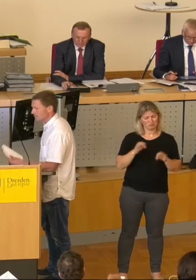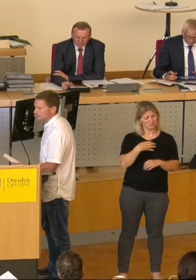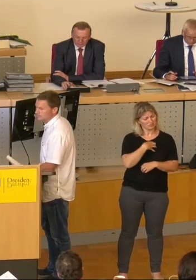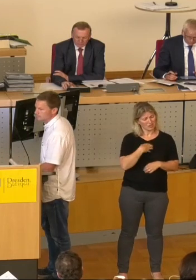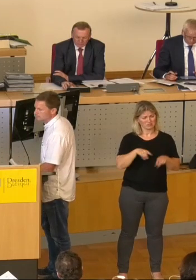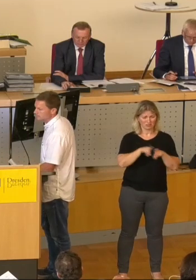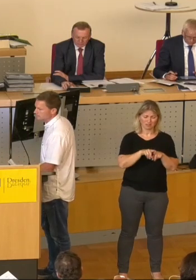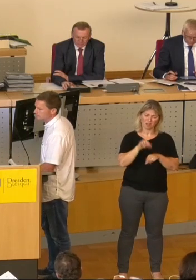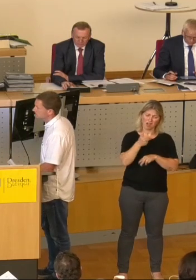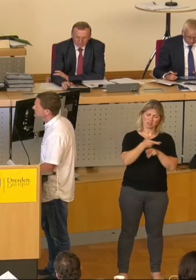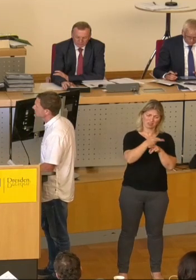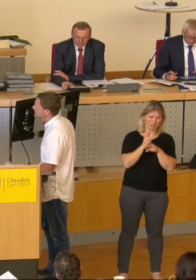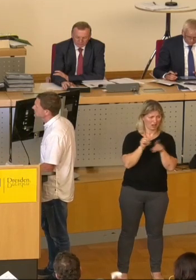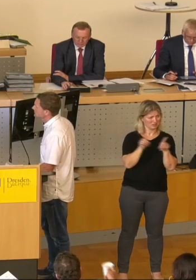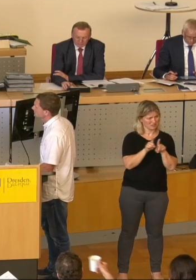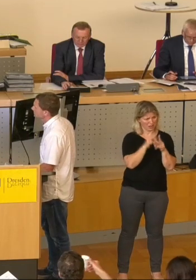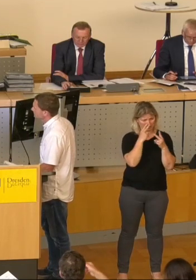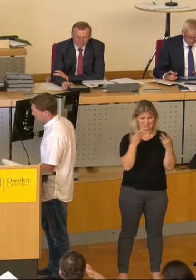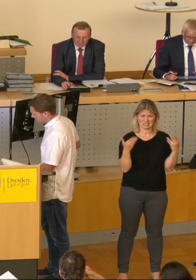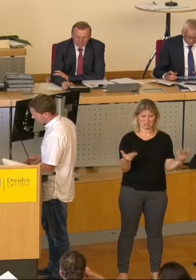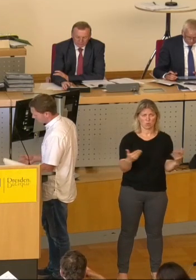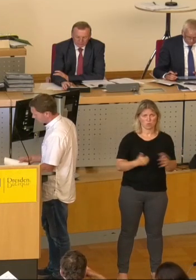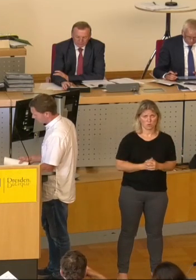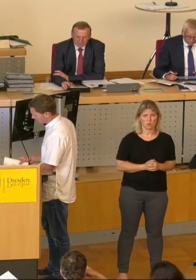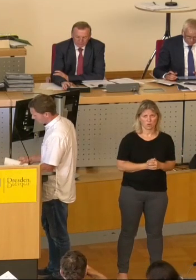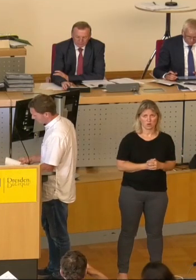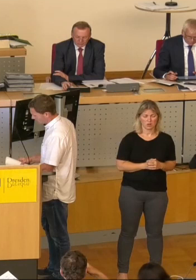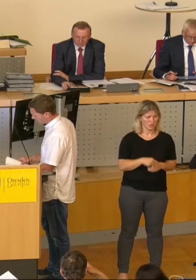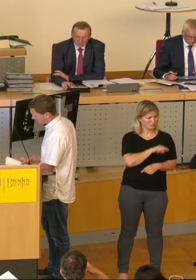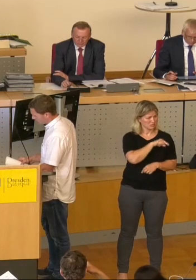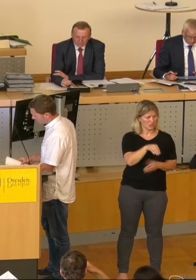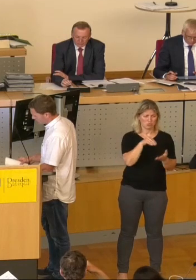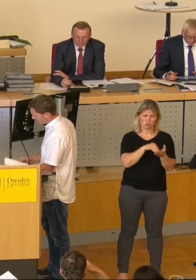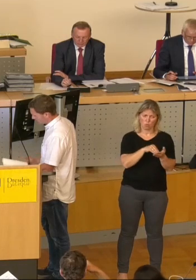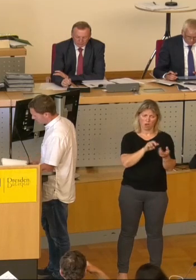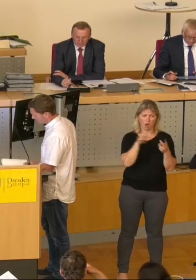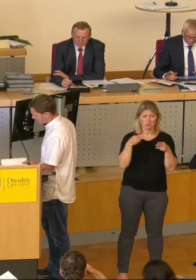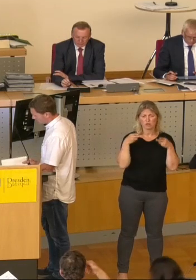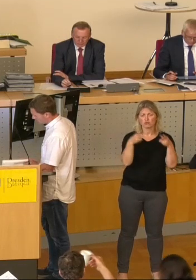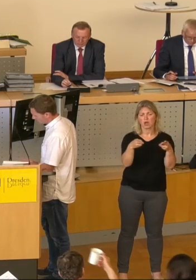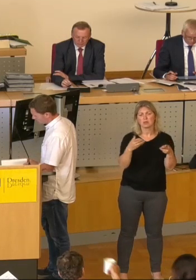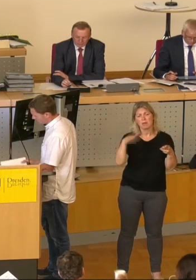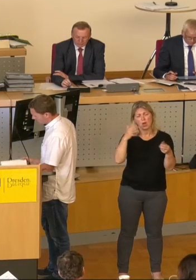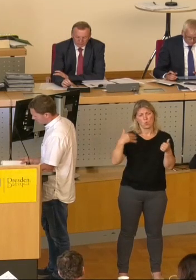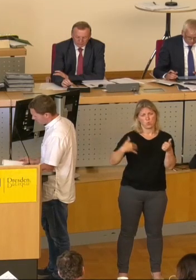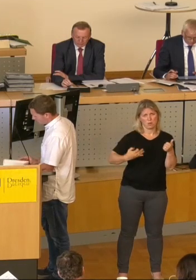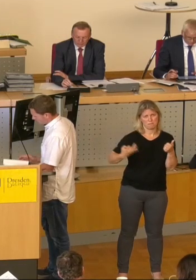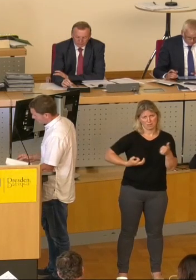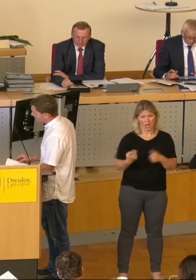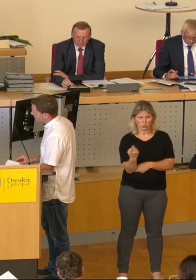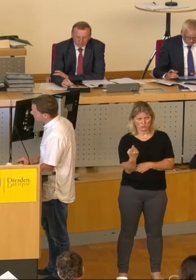Dresdens ist in diesem Zustand. Es gibt immer noch Straßen, die dringlicher saniert werden müssen. Und dieser